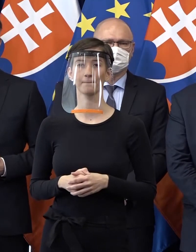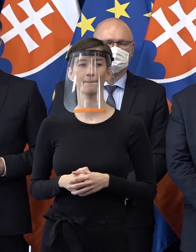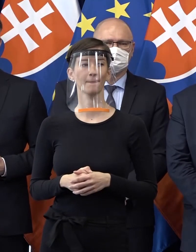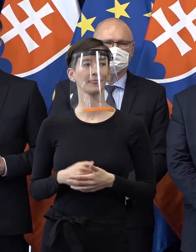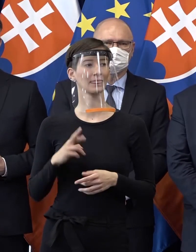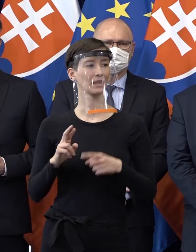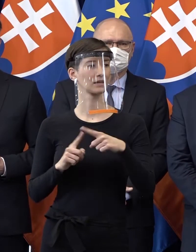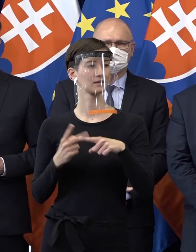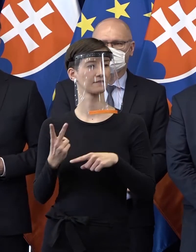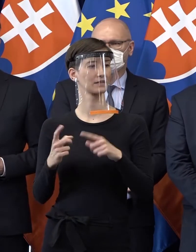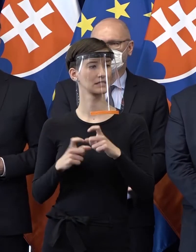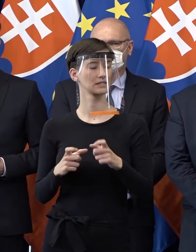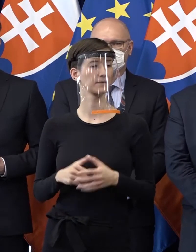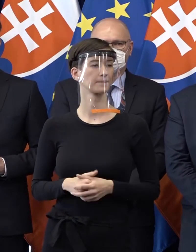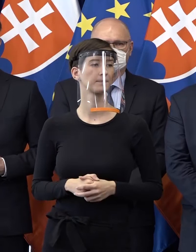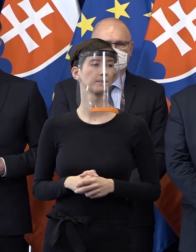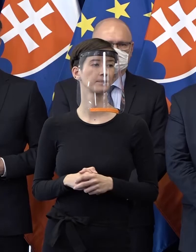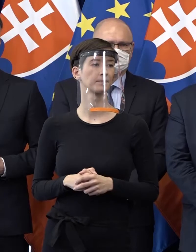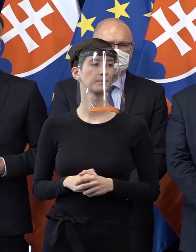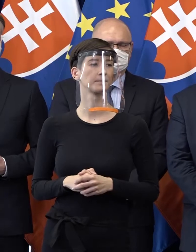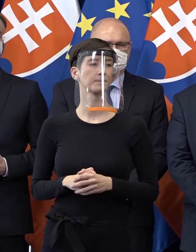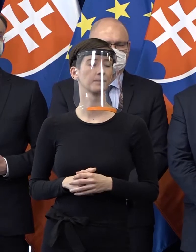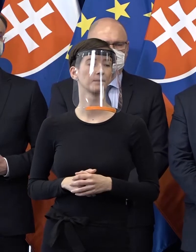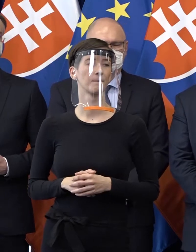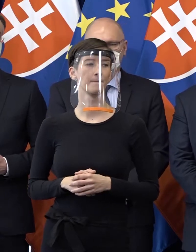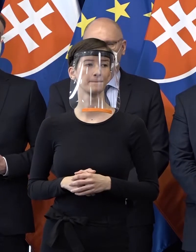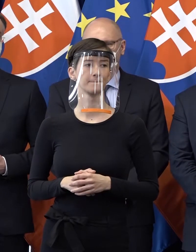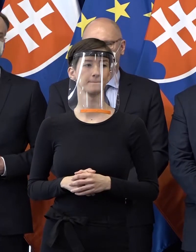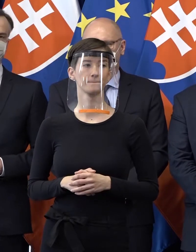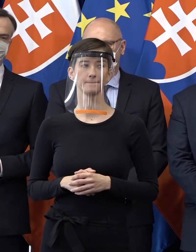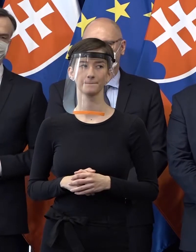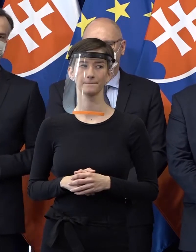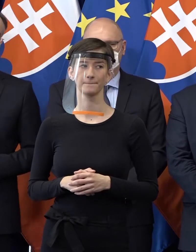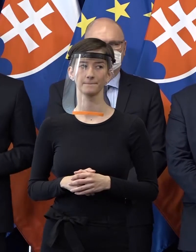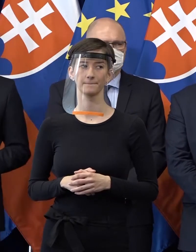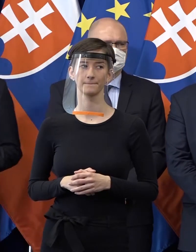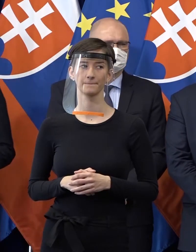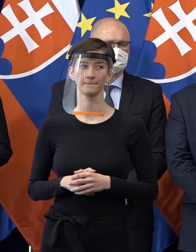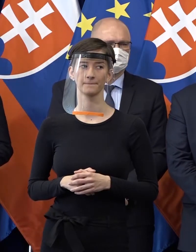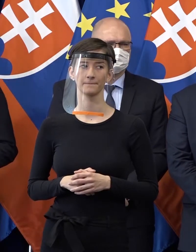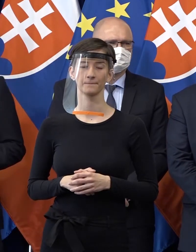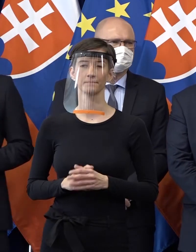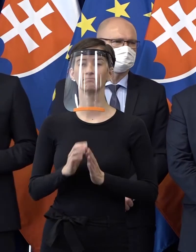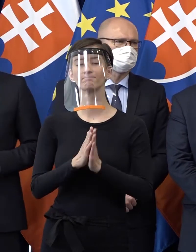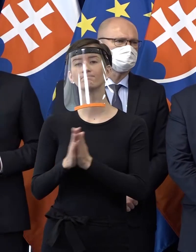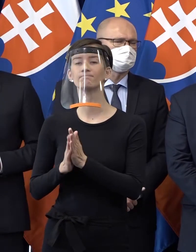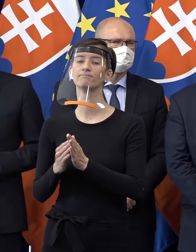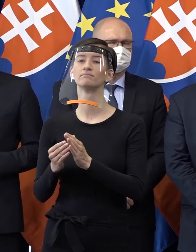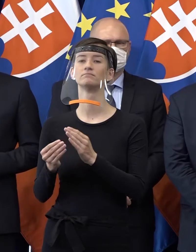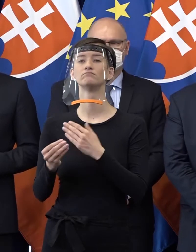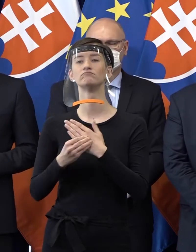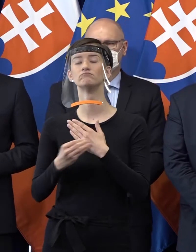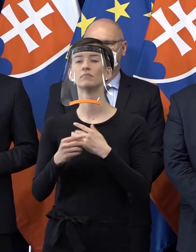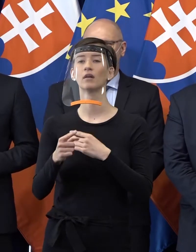RTVS, Slovenský rozhlas. Kačalková, Slovenský rozhlas. Mohli by ste povedať aj nejaký časový horizont, kedy by už